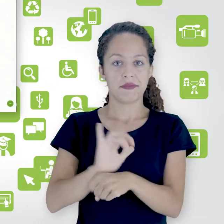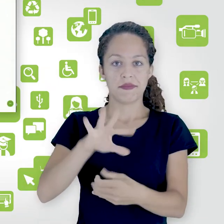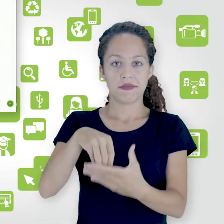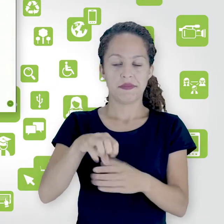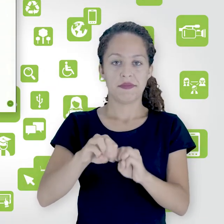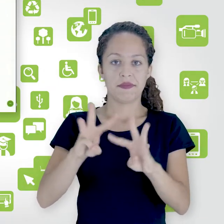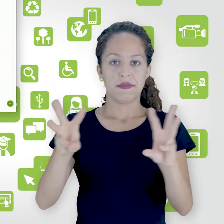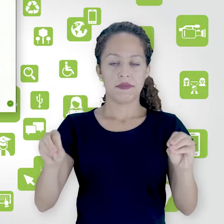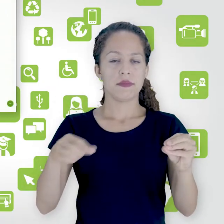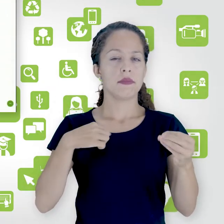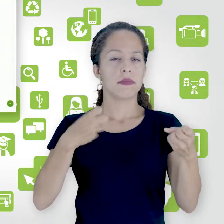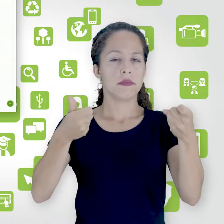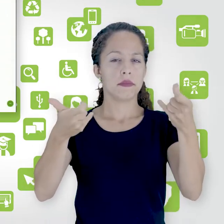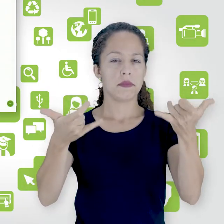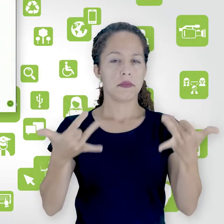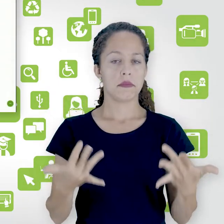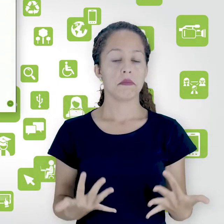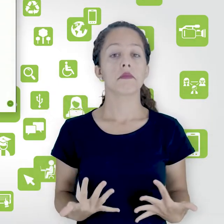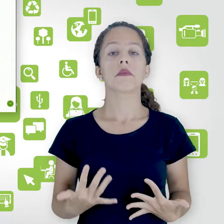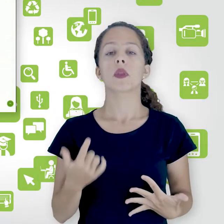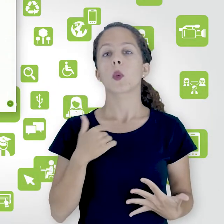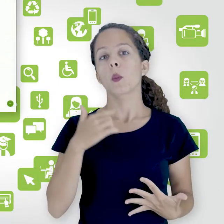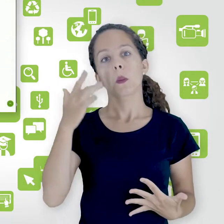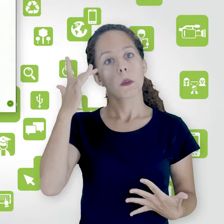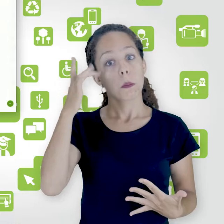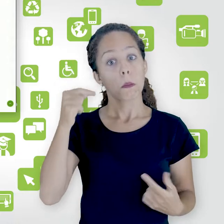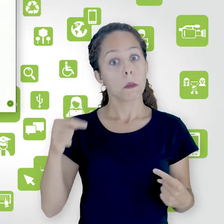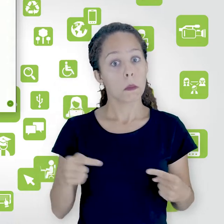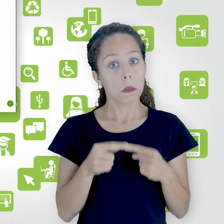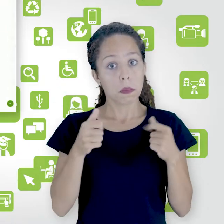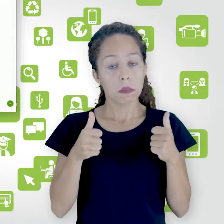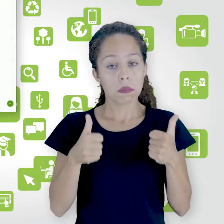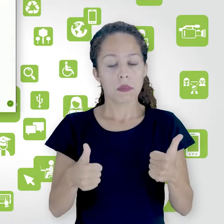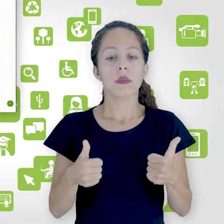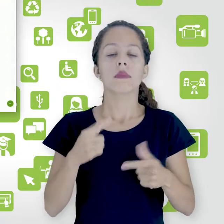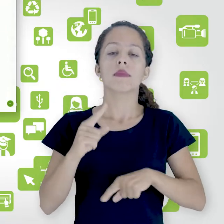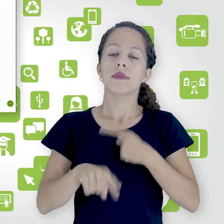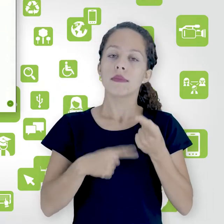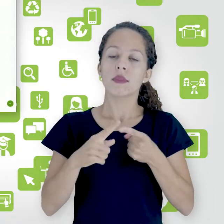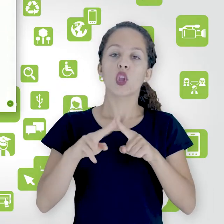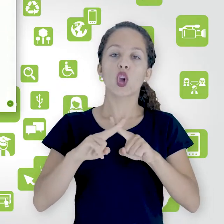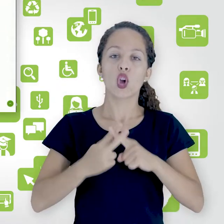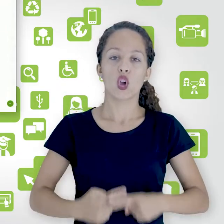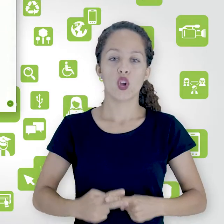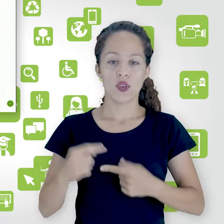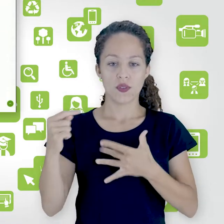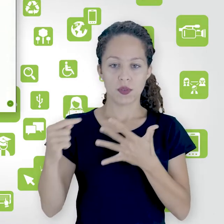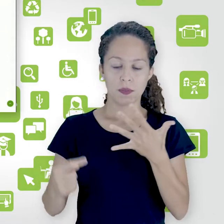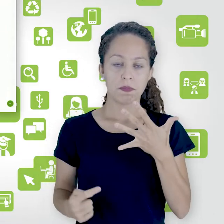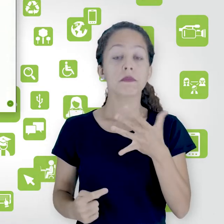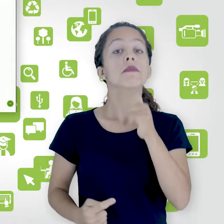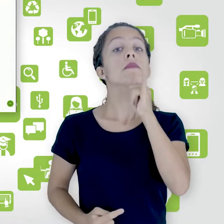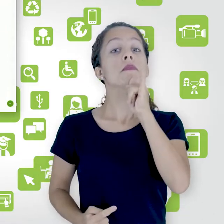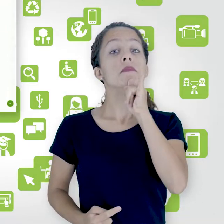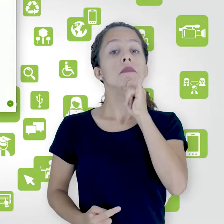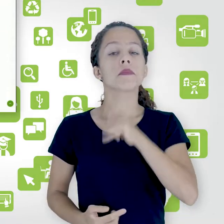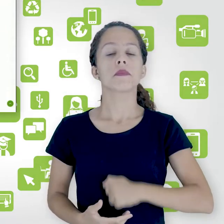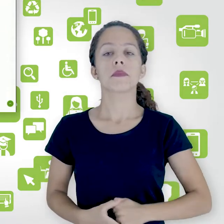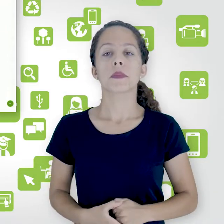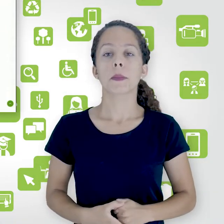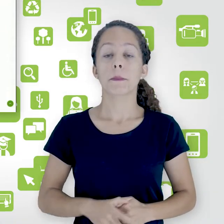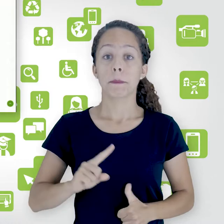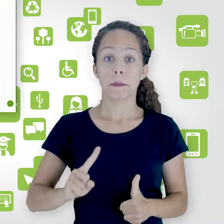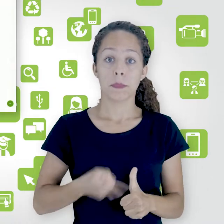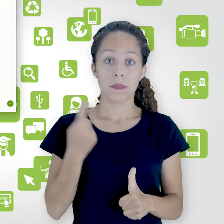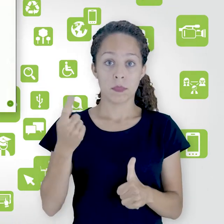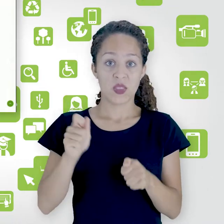Vou fazer a descrição que eu achar apropriado e sigo para as configurações. Então, por exemplo, a primeira